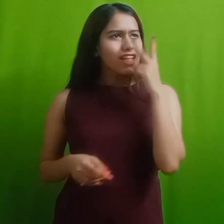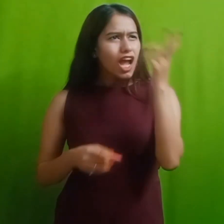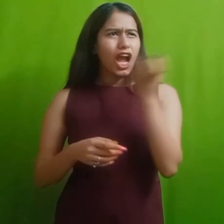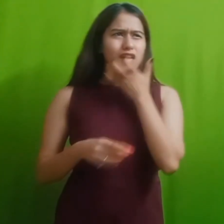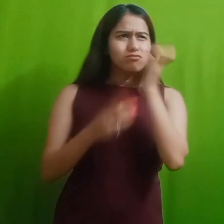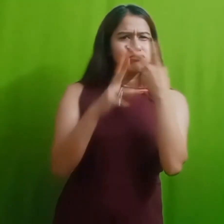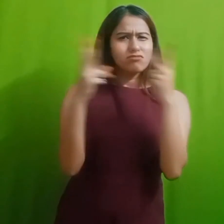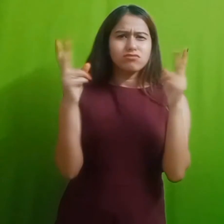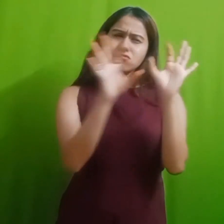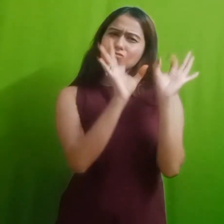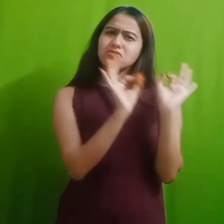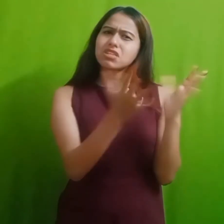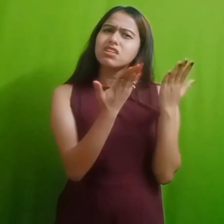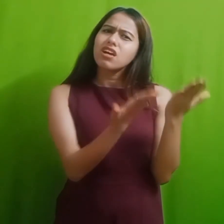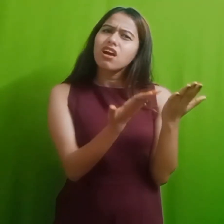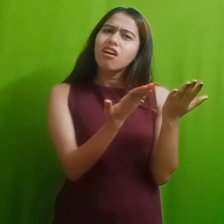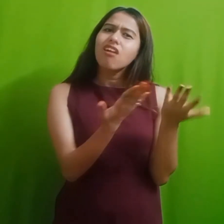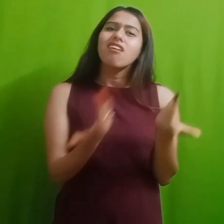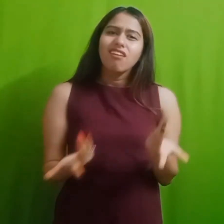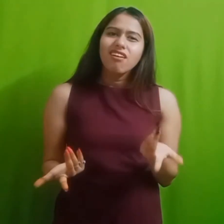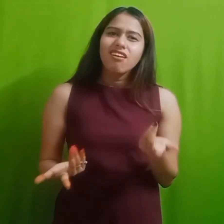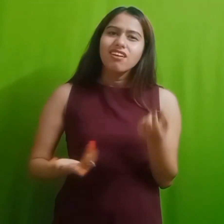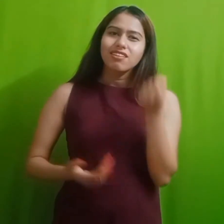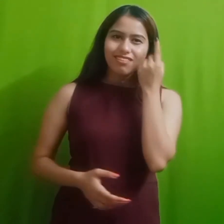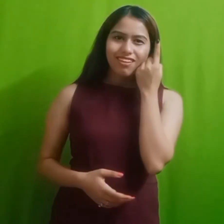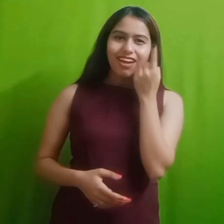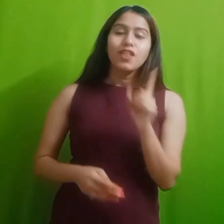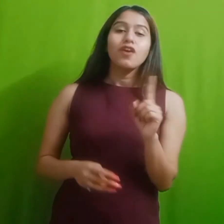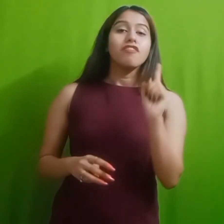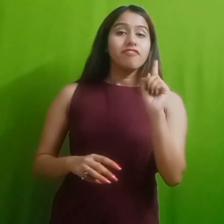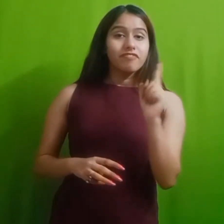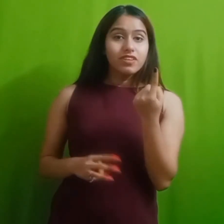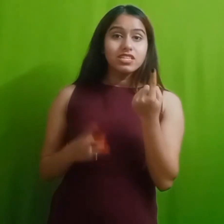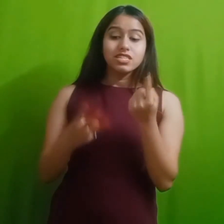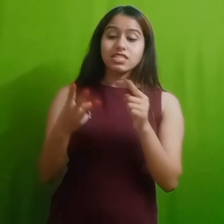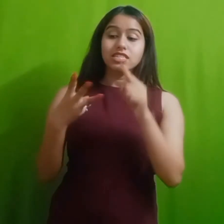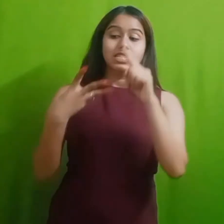जो सबसे जरूरी बात है वो ये कि इनसान की जिंदगी में कभी भी टाइम एक जैसा नहीं